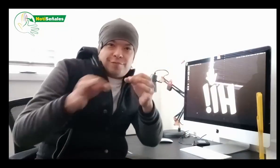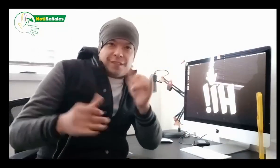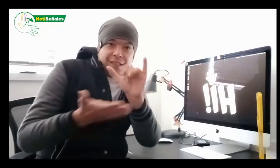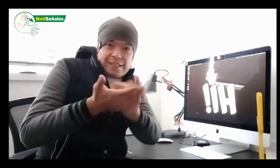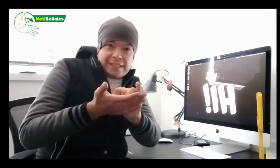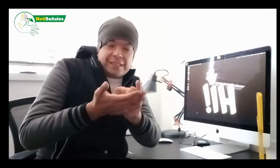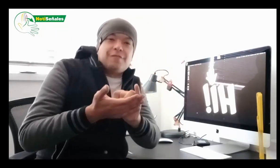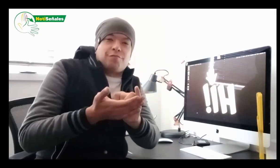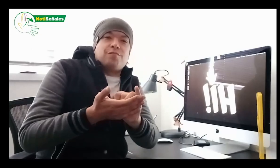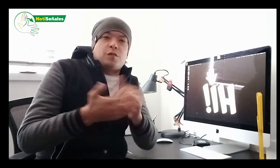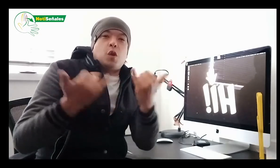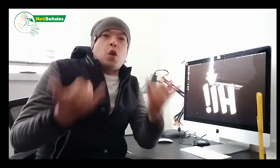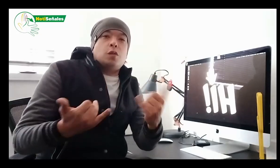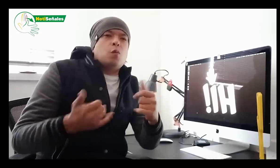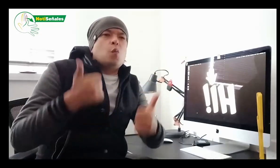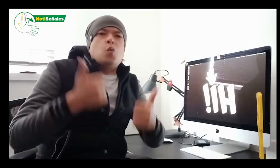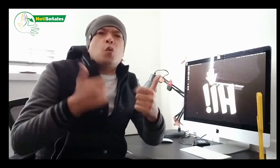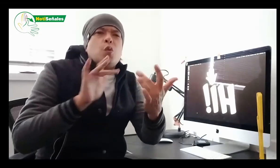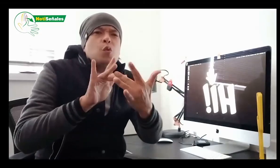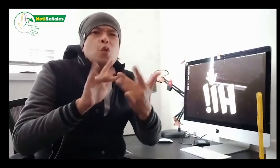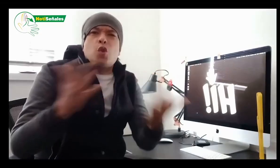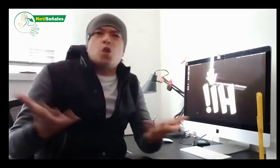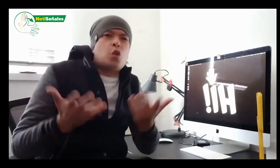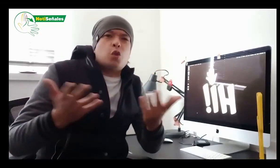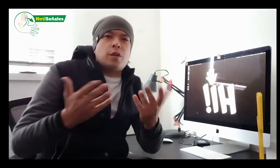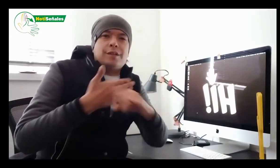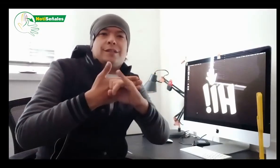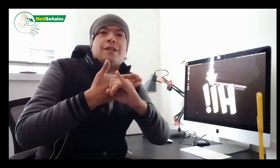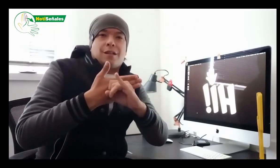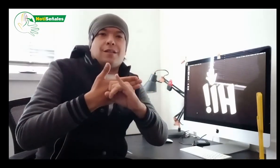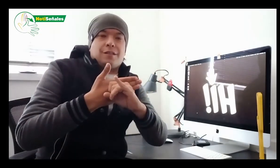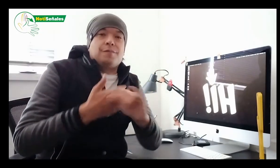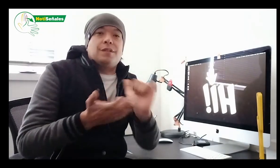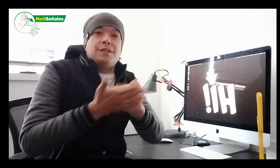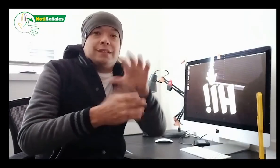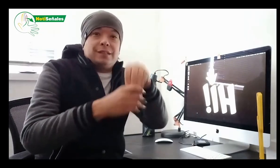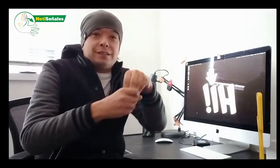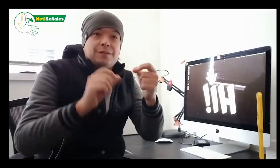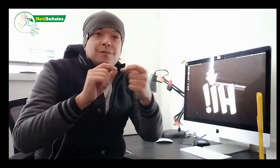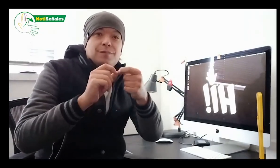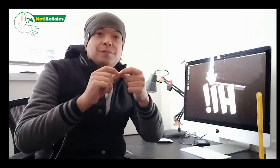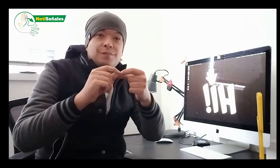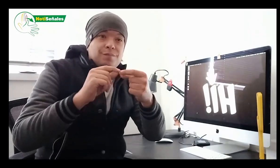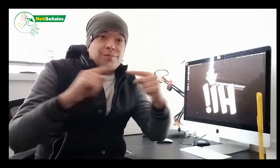ahora que les expliqué esta información pueden ponerse contacto a través de mi instagram miren